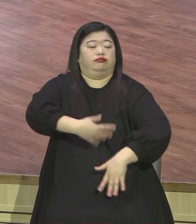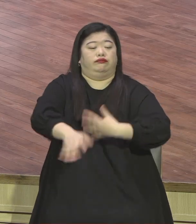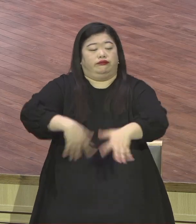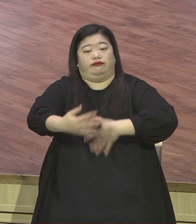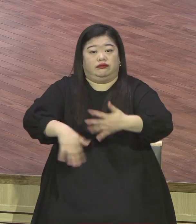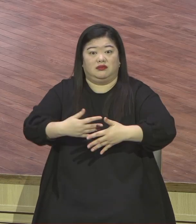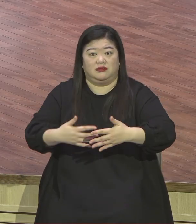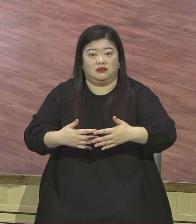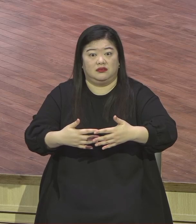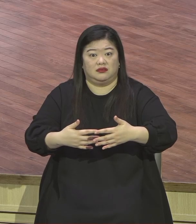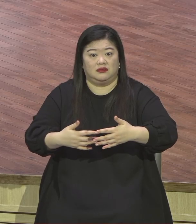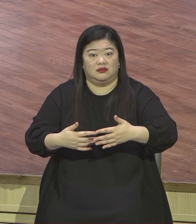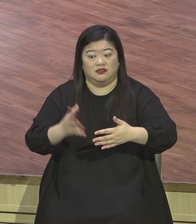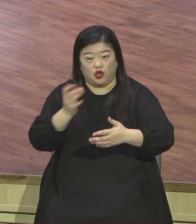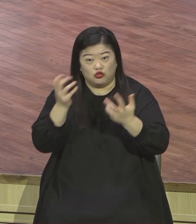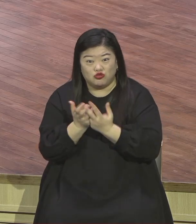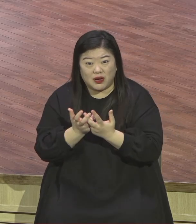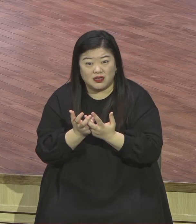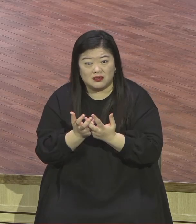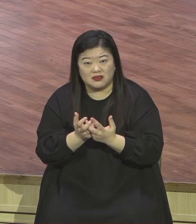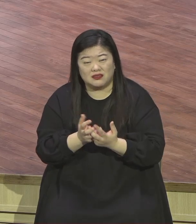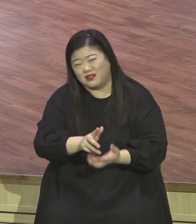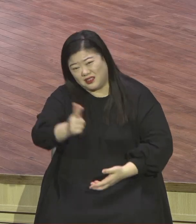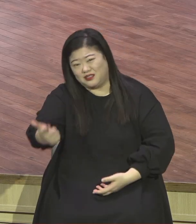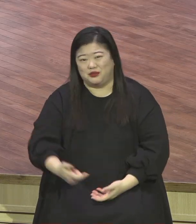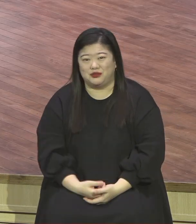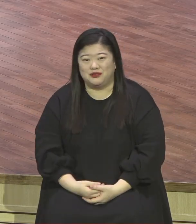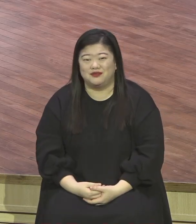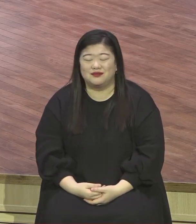아니에요 그리스도를 내가 얼마나 누리느냐